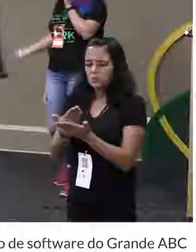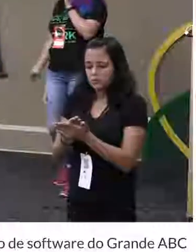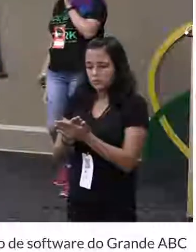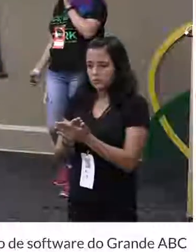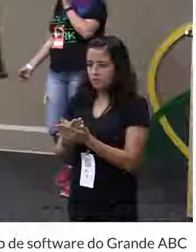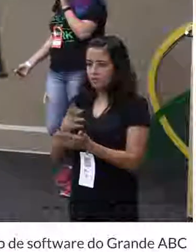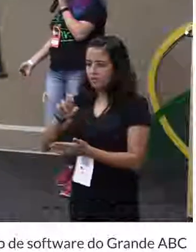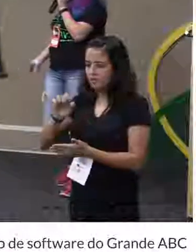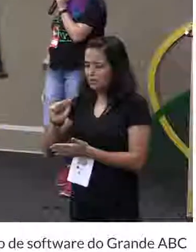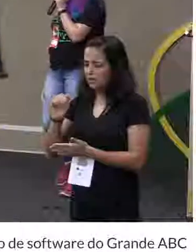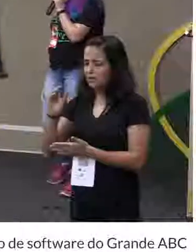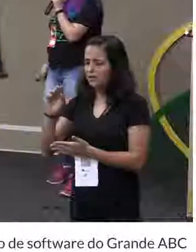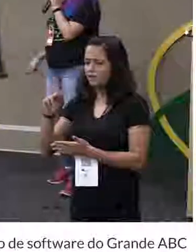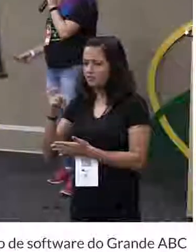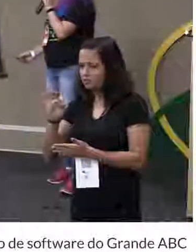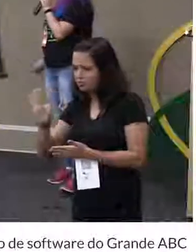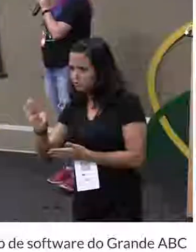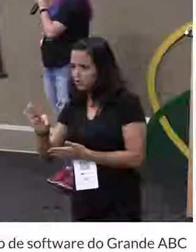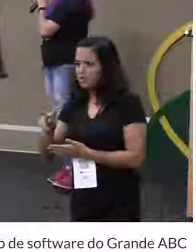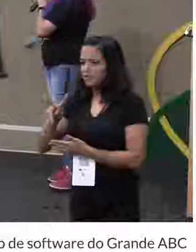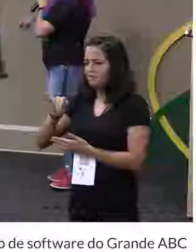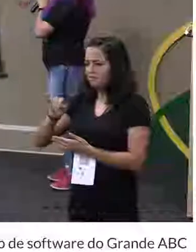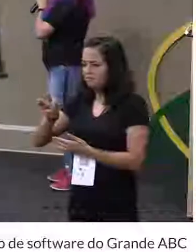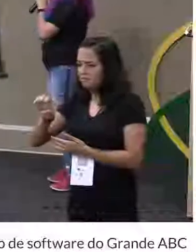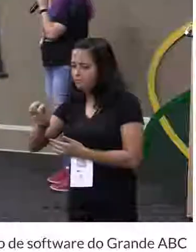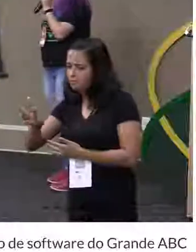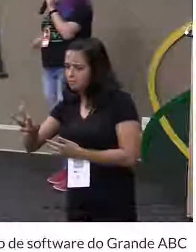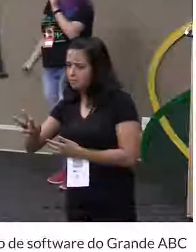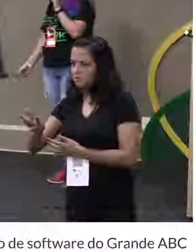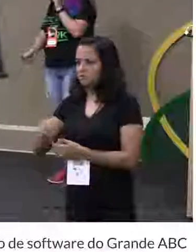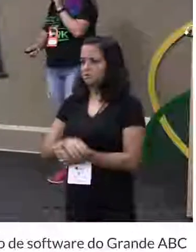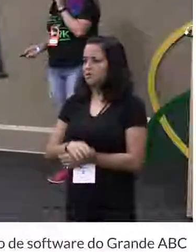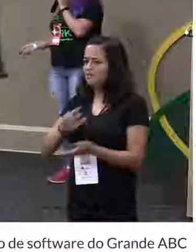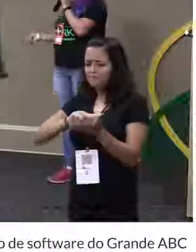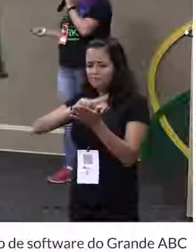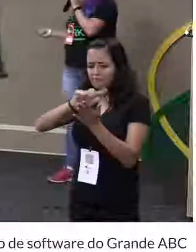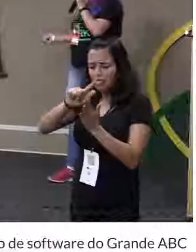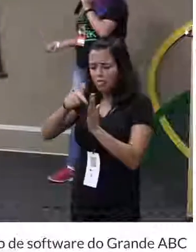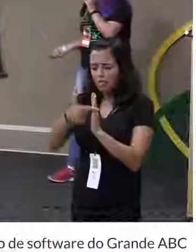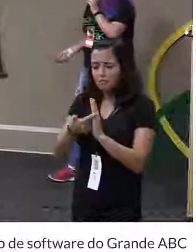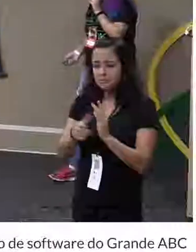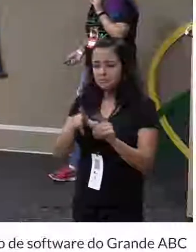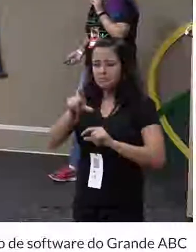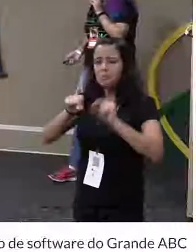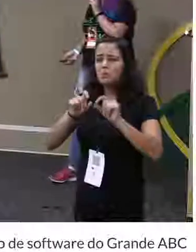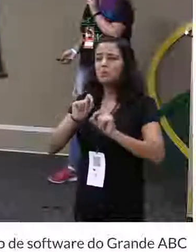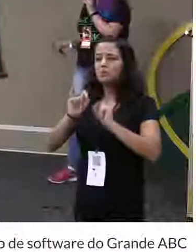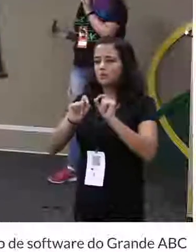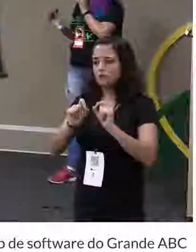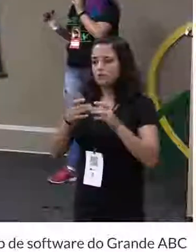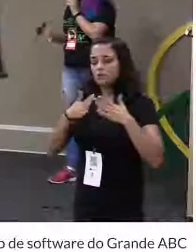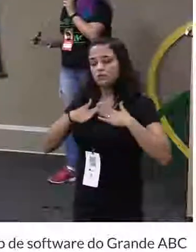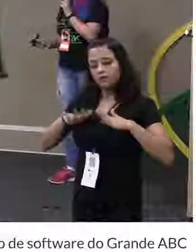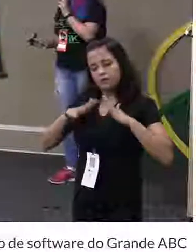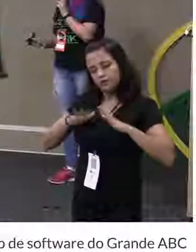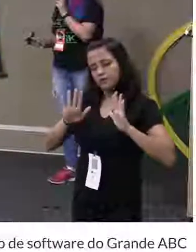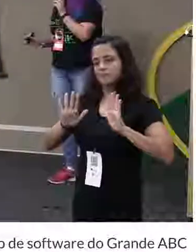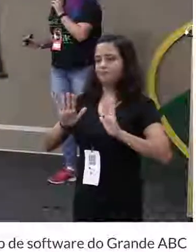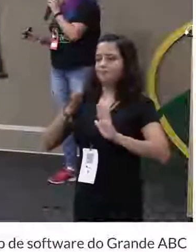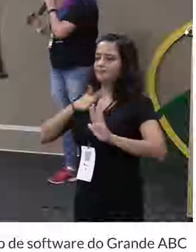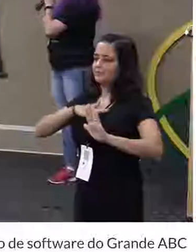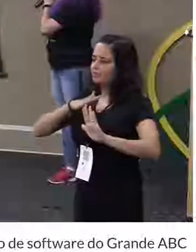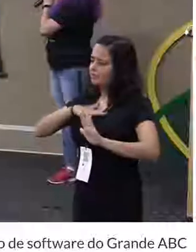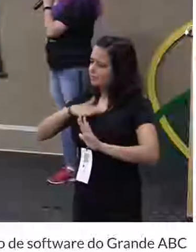React, Angular, Vue, sei lá, Ionic. Só que calma aí, gente. Calma.